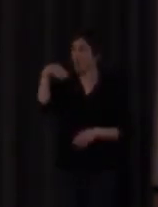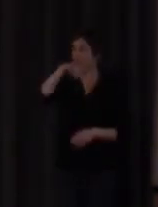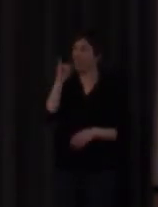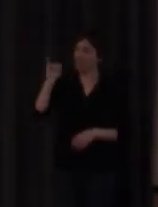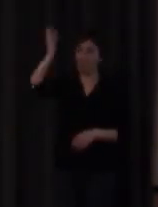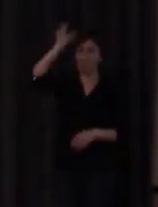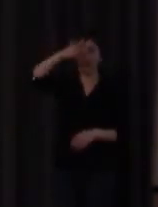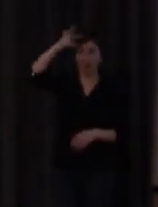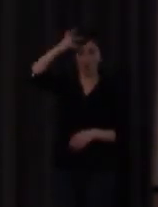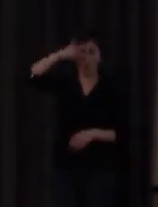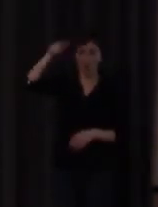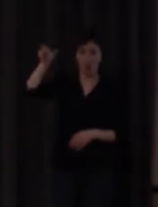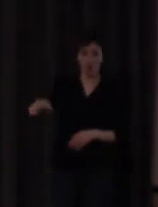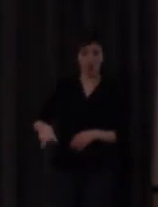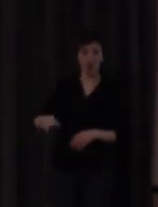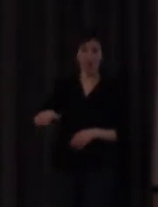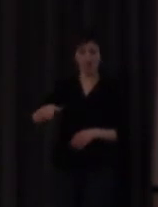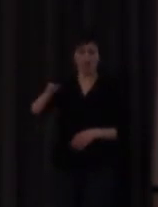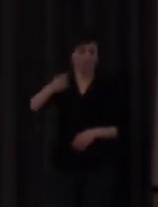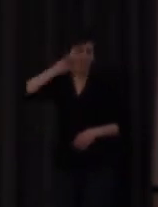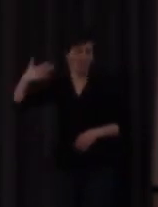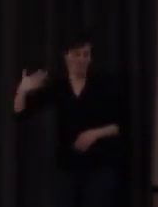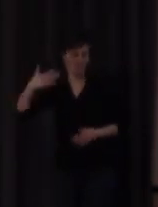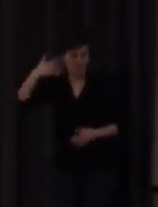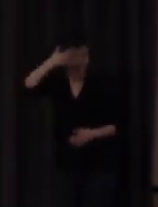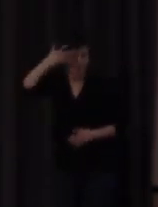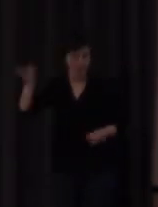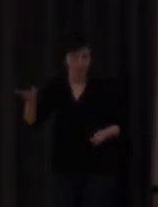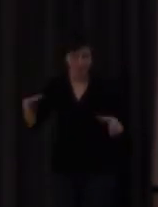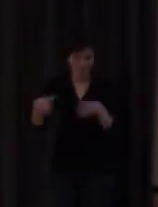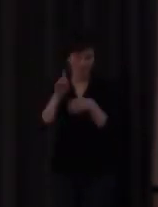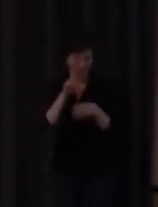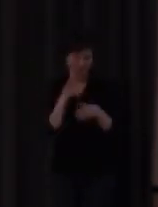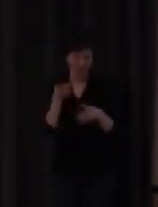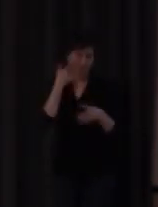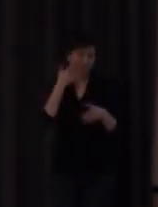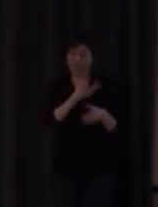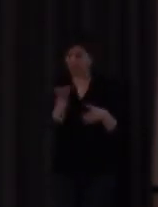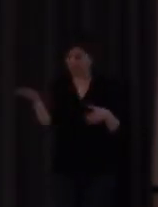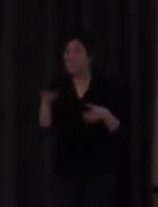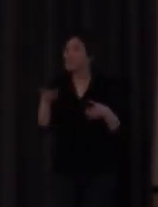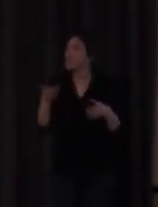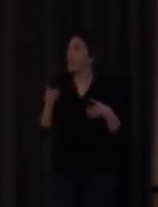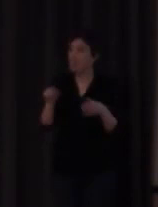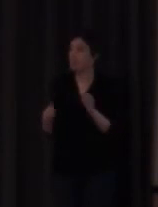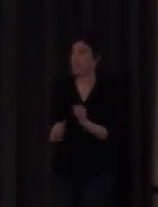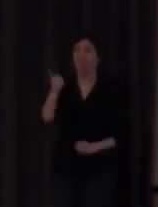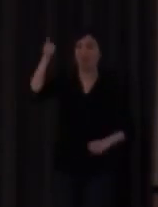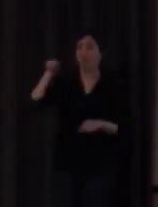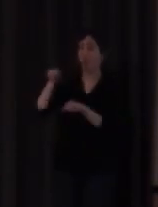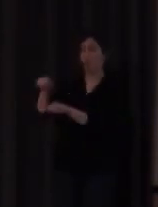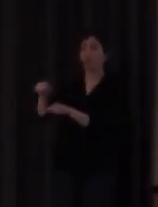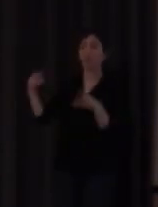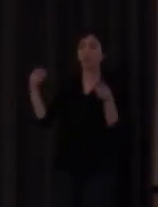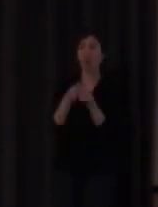signo lo hago porque es una persona muy conocida dentro de la comunidad sorda él llegó primero de hecho él